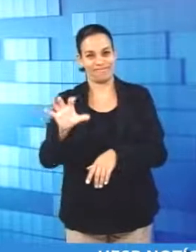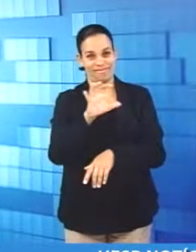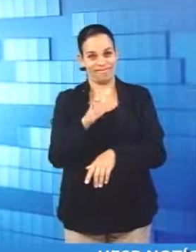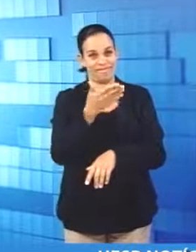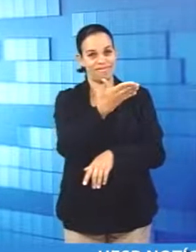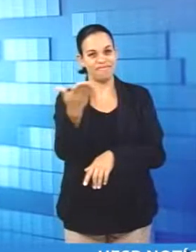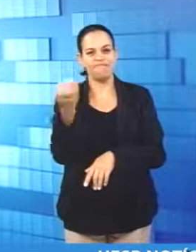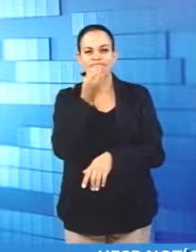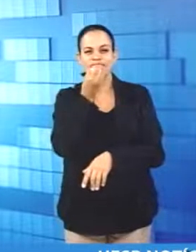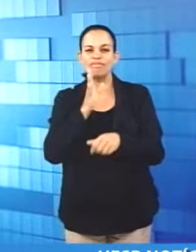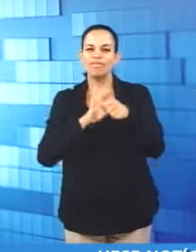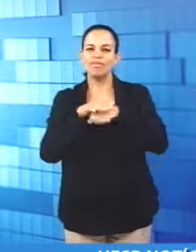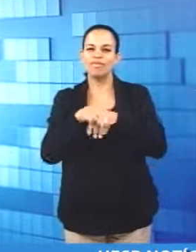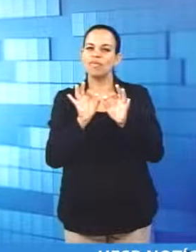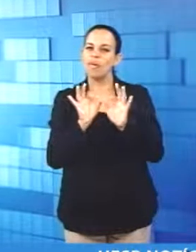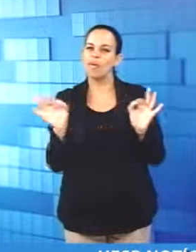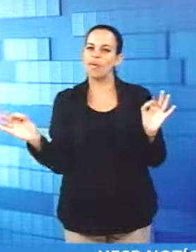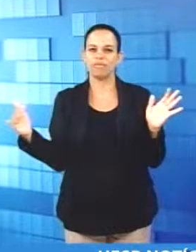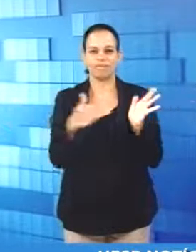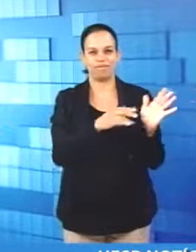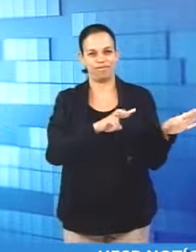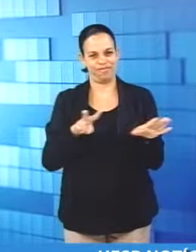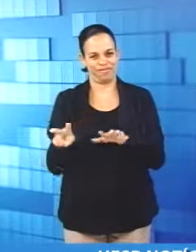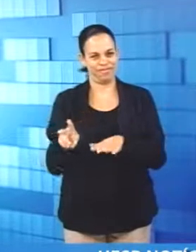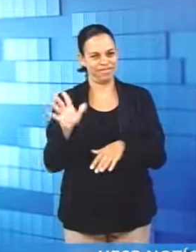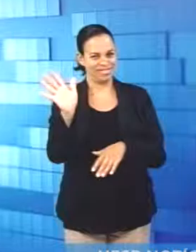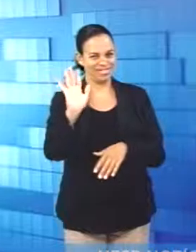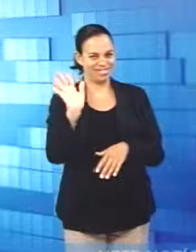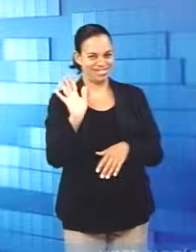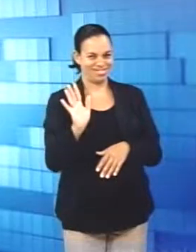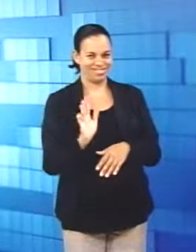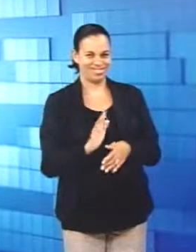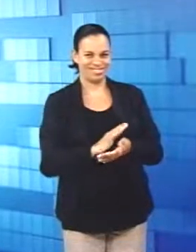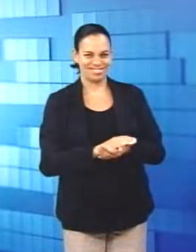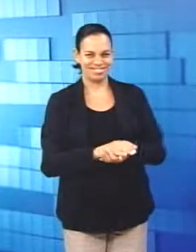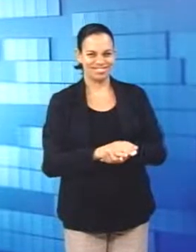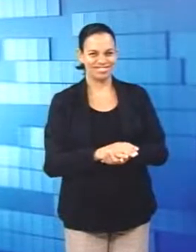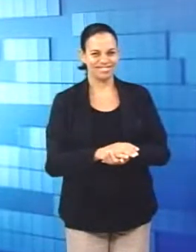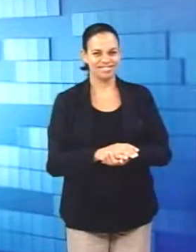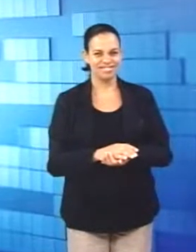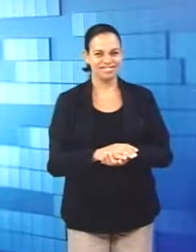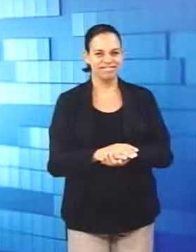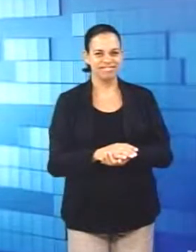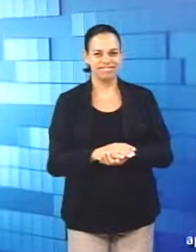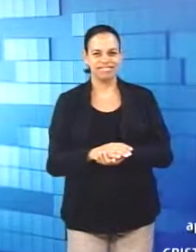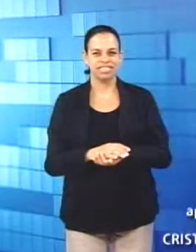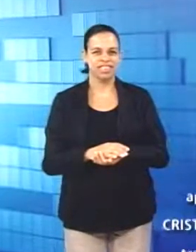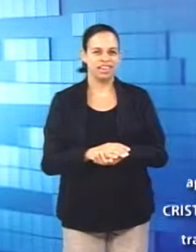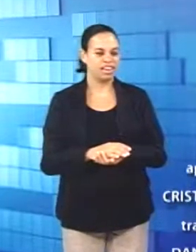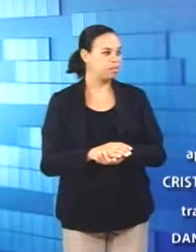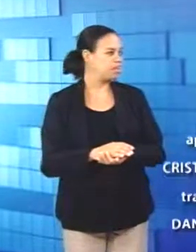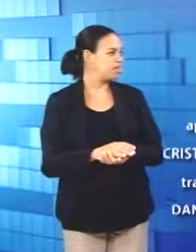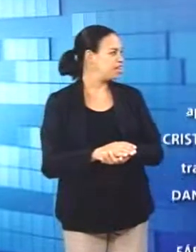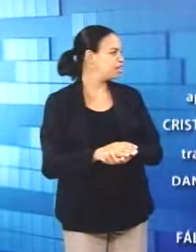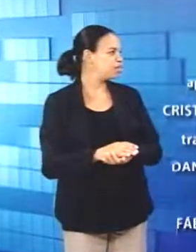região. Para você, uma boa noite, um ótimo fim de semana e até lá! Tchau! Tchau!